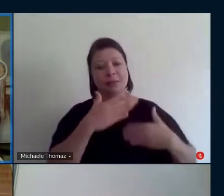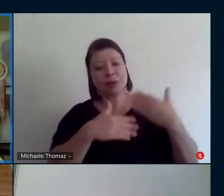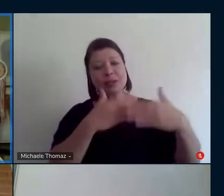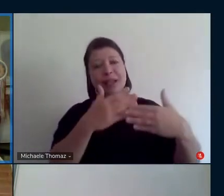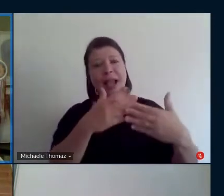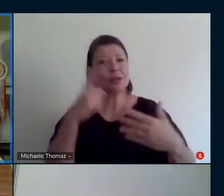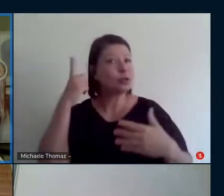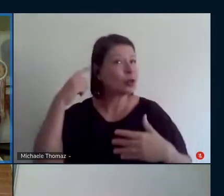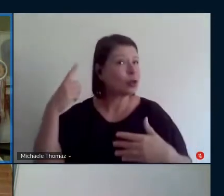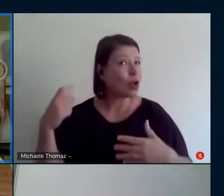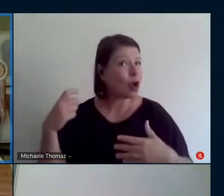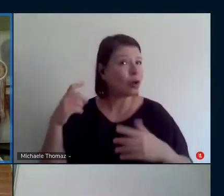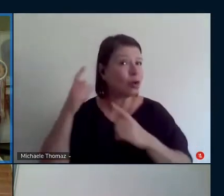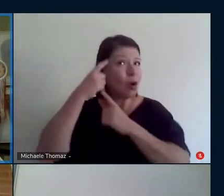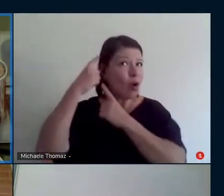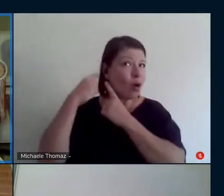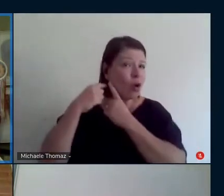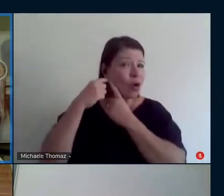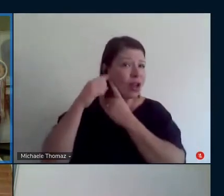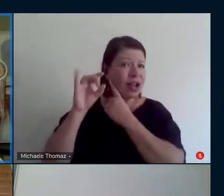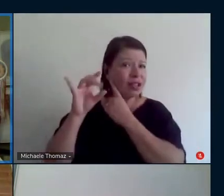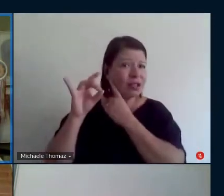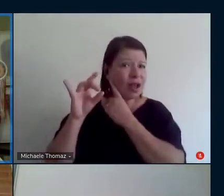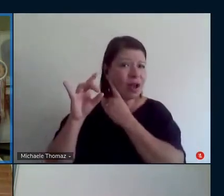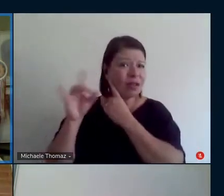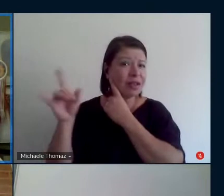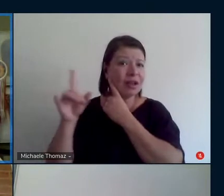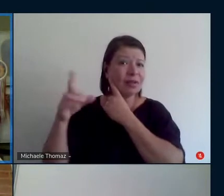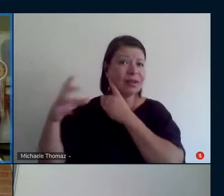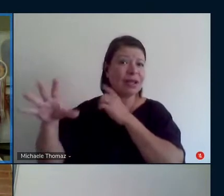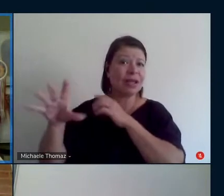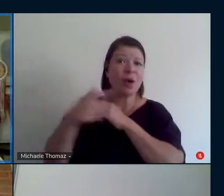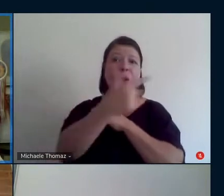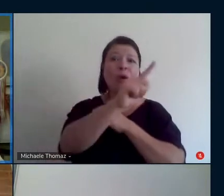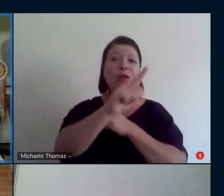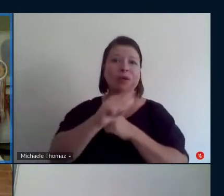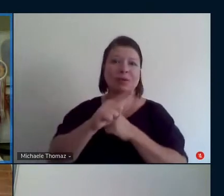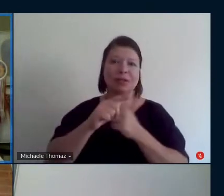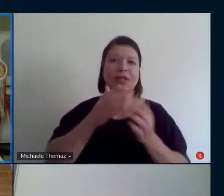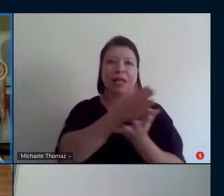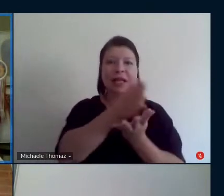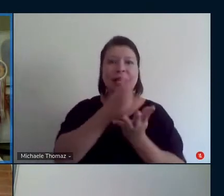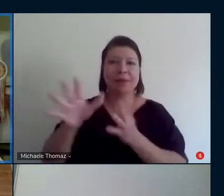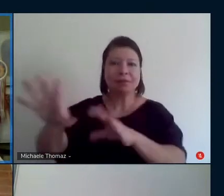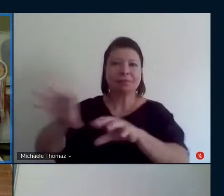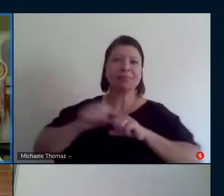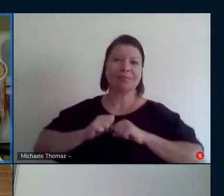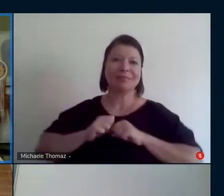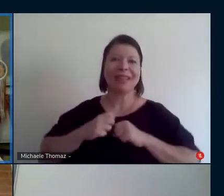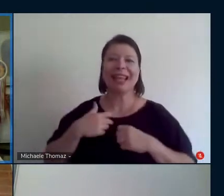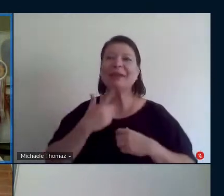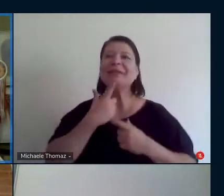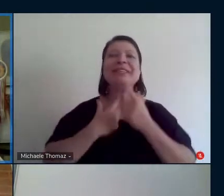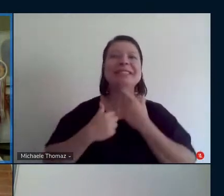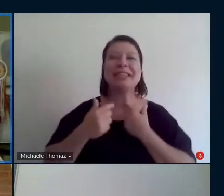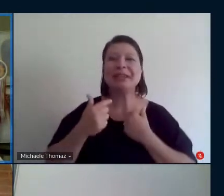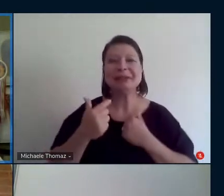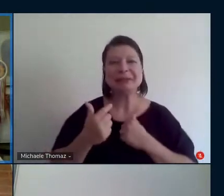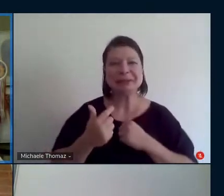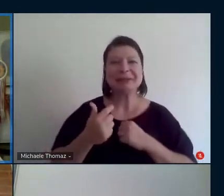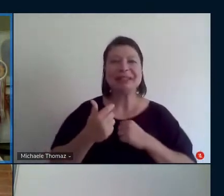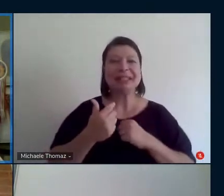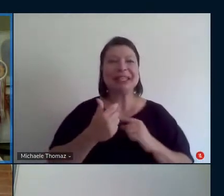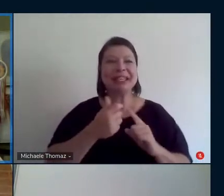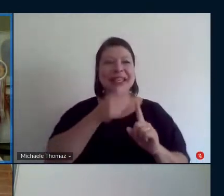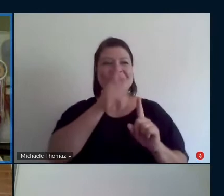fantástico isso está todo tempo no seu trabalho né então eu desejo sim que muitas outras paulas segurem a sua mão ao longo desse